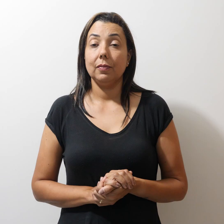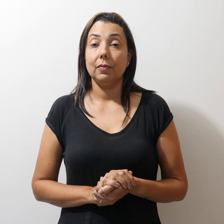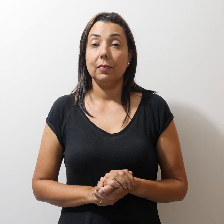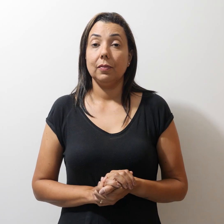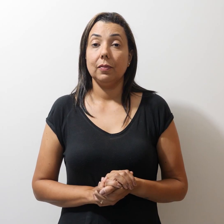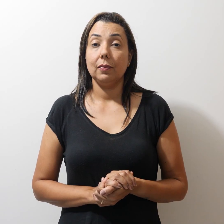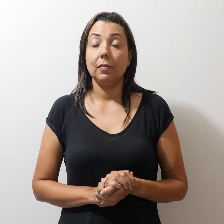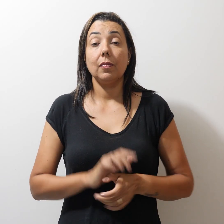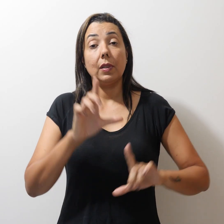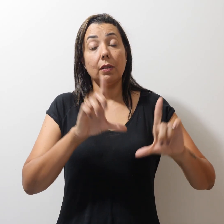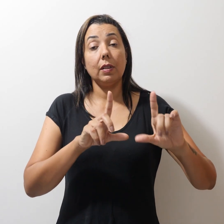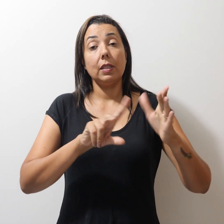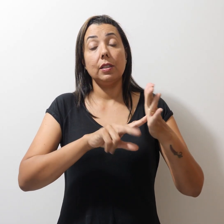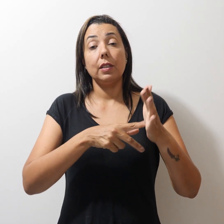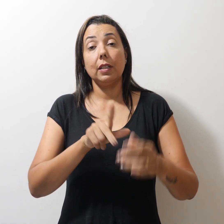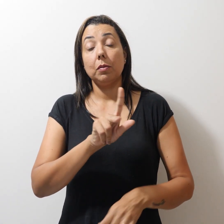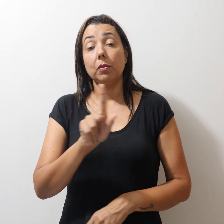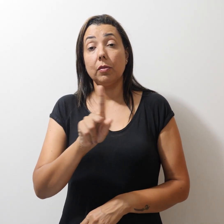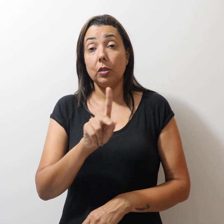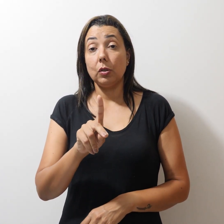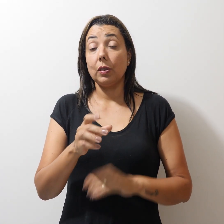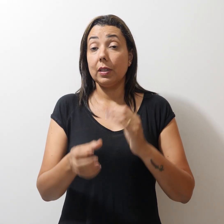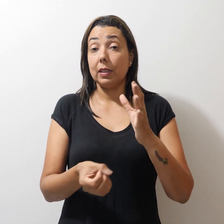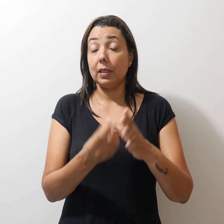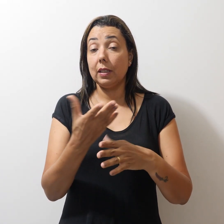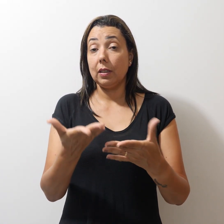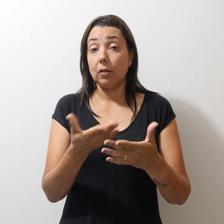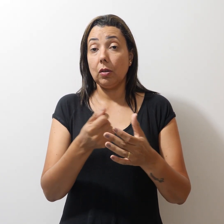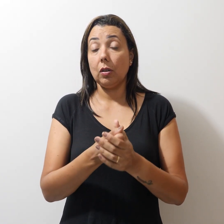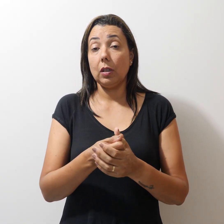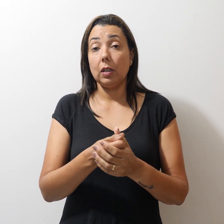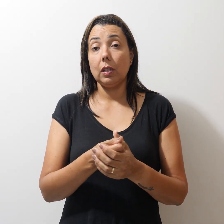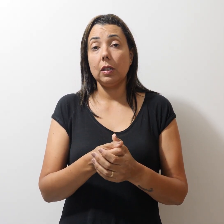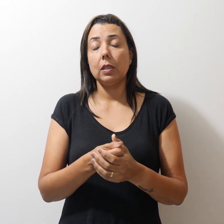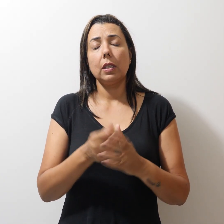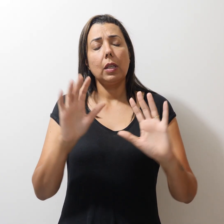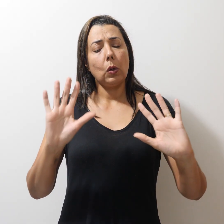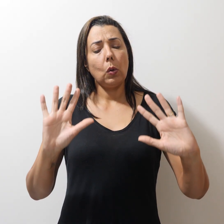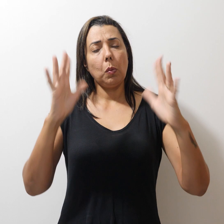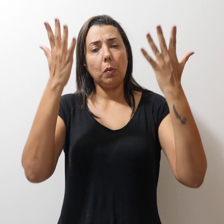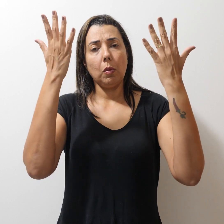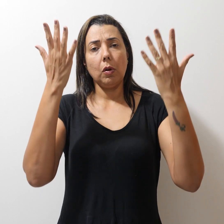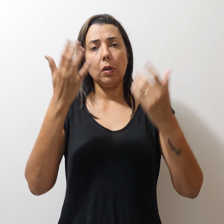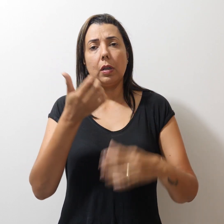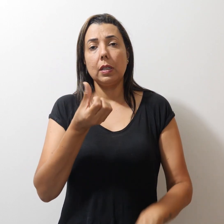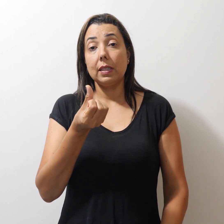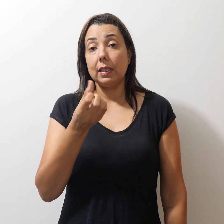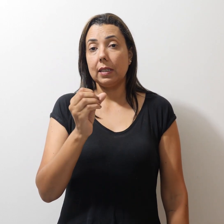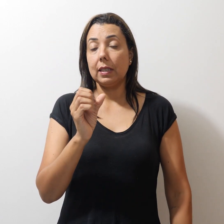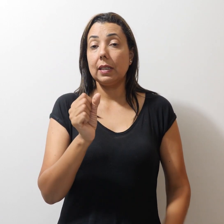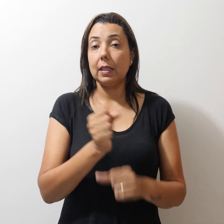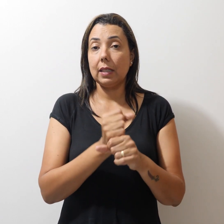TV Simpro destaca o lançamento de obras que comemoram os 60 anos do CEMAB.